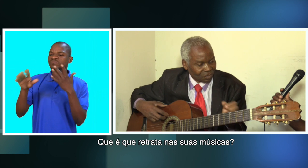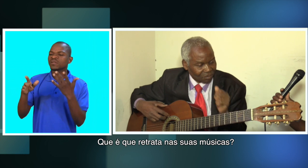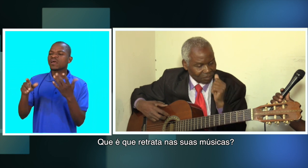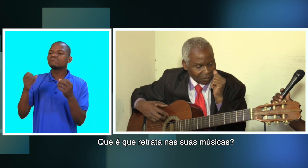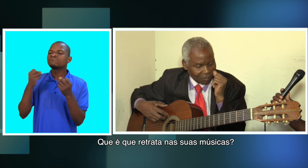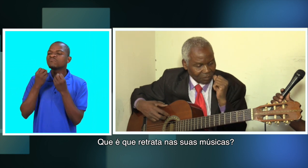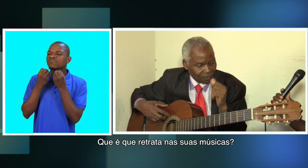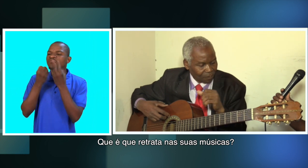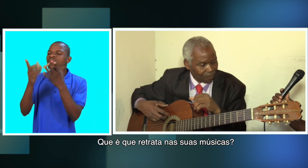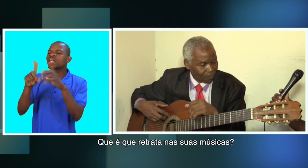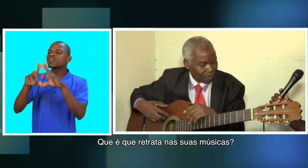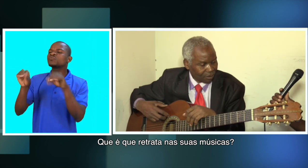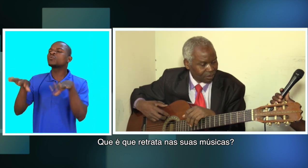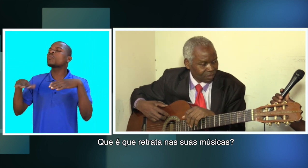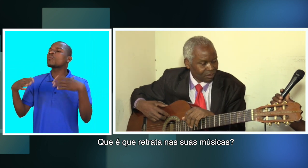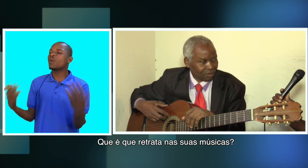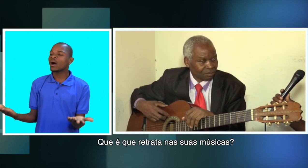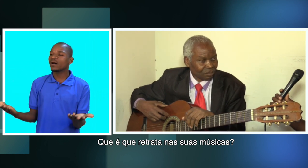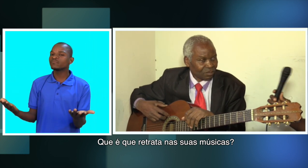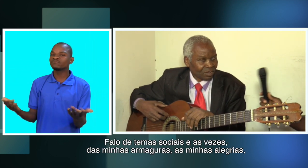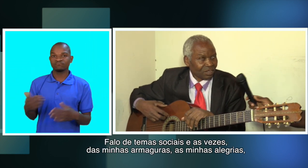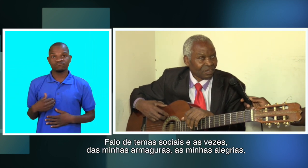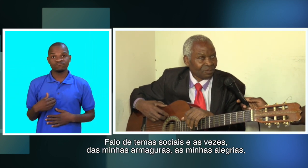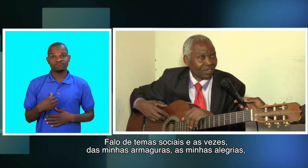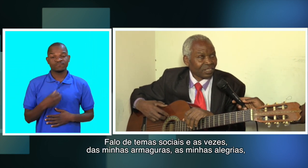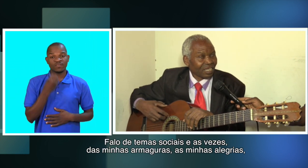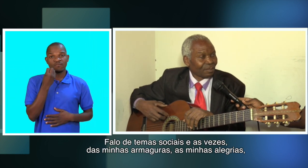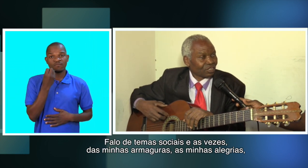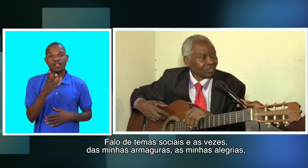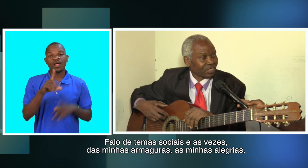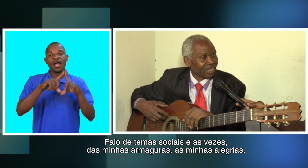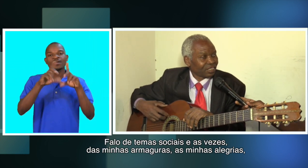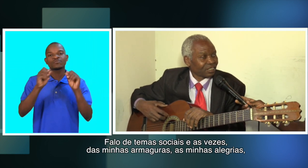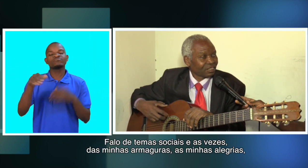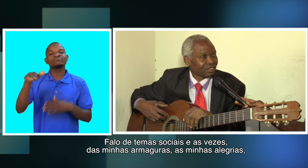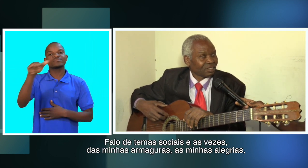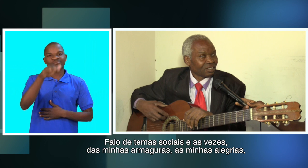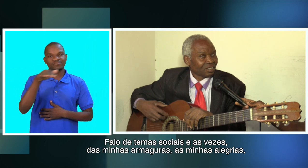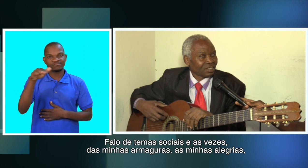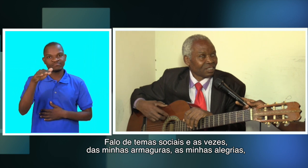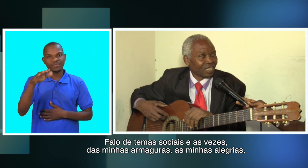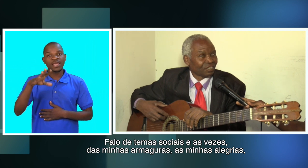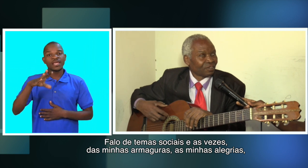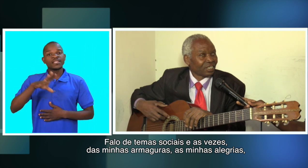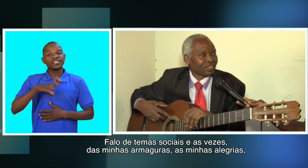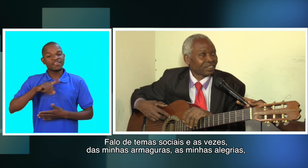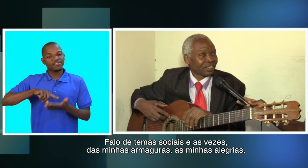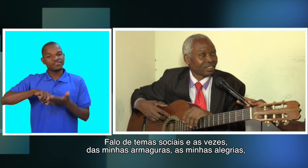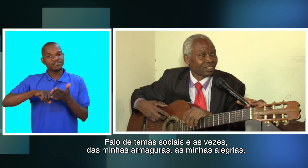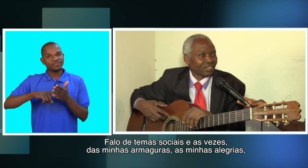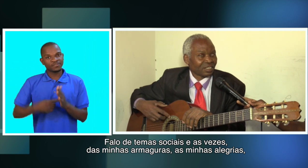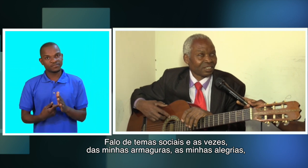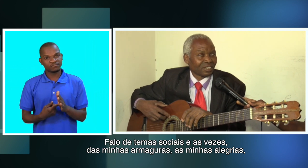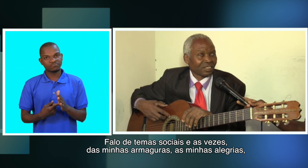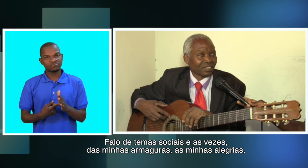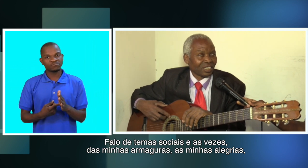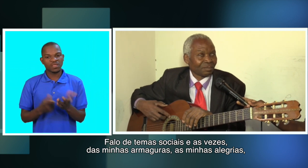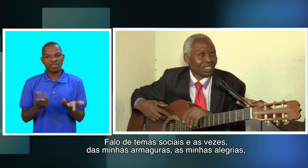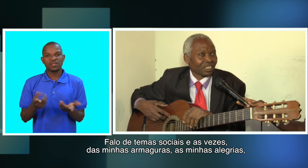que fala nessas músicas falo de temas sociais às vezes nas minhas